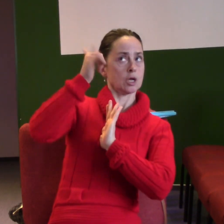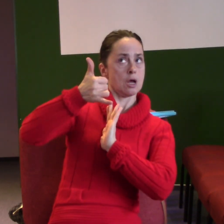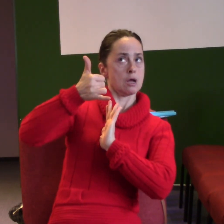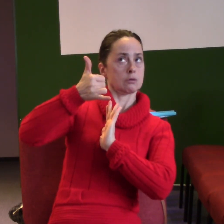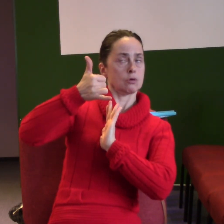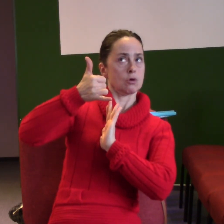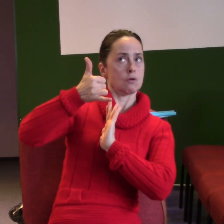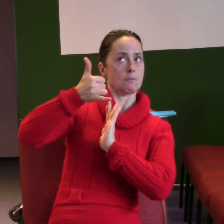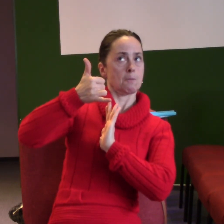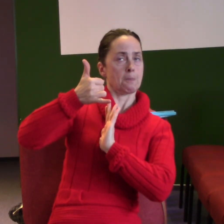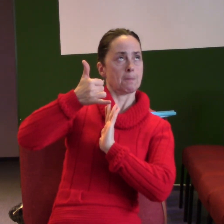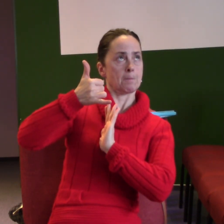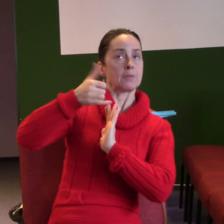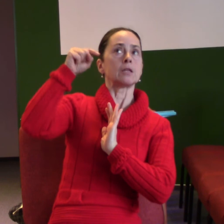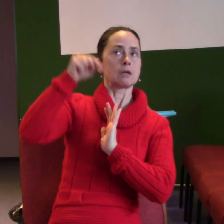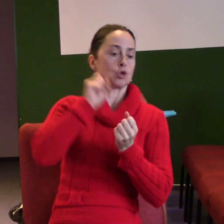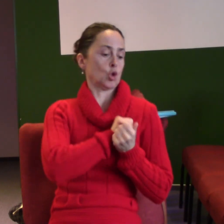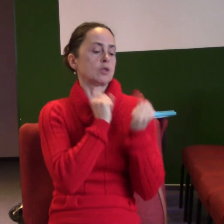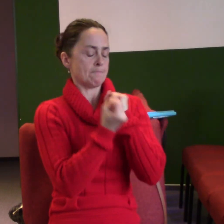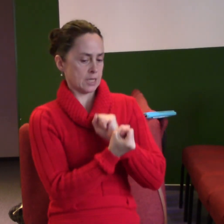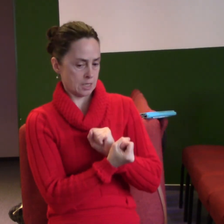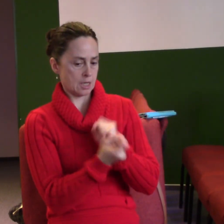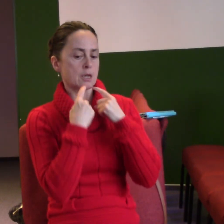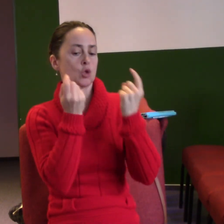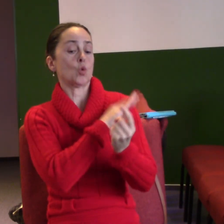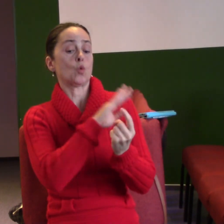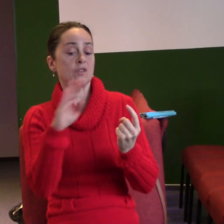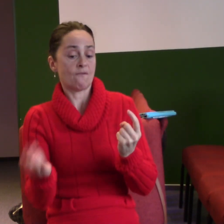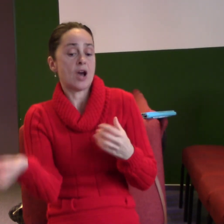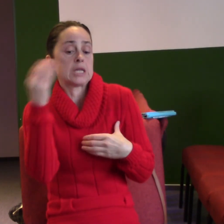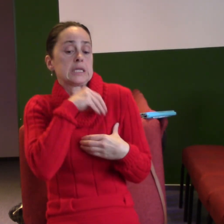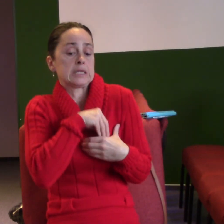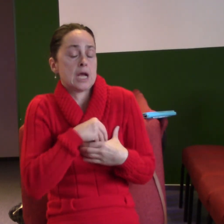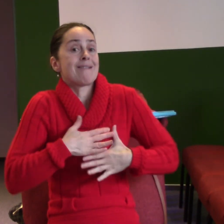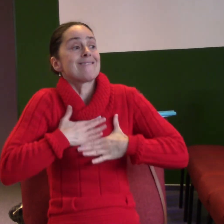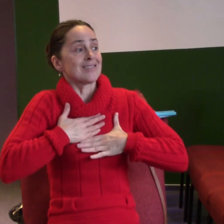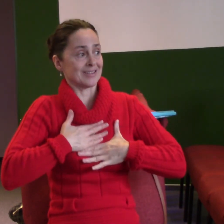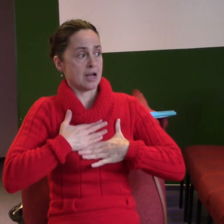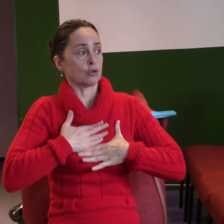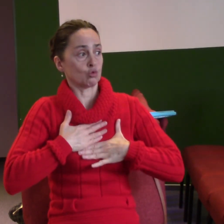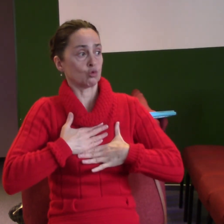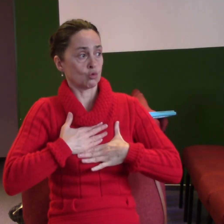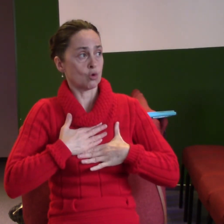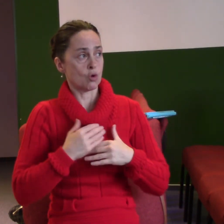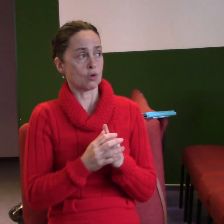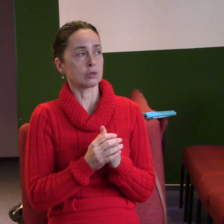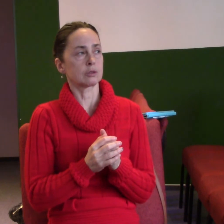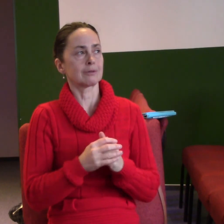přineslo obrovskou změnu. Duch svatý přinesl zdroj radosti, který přesahuje naše přemýšlení, naše emoce, naši